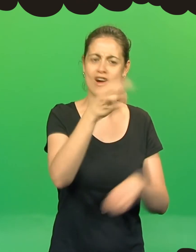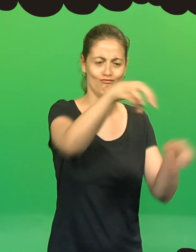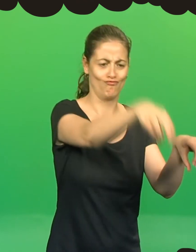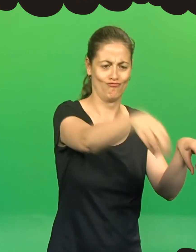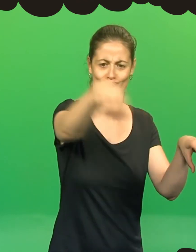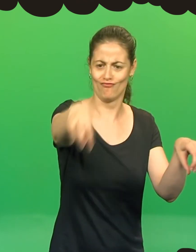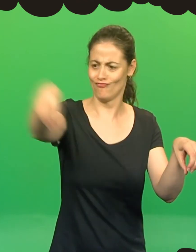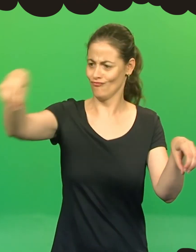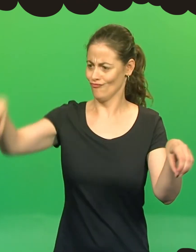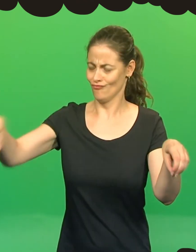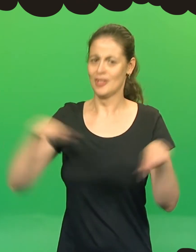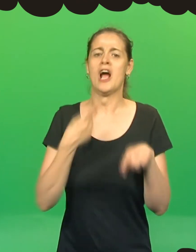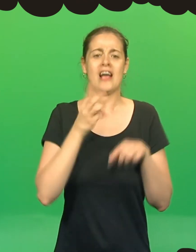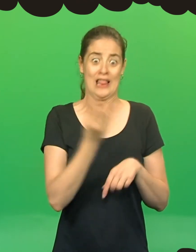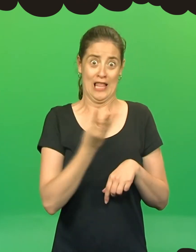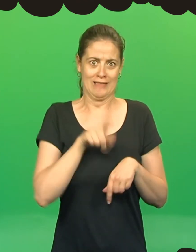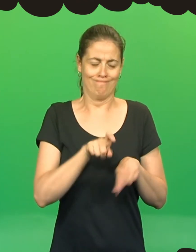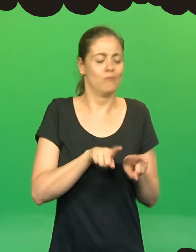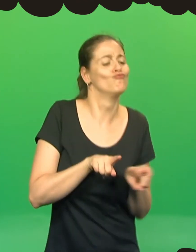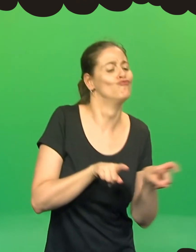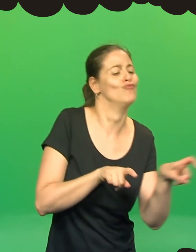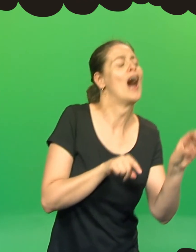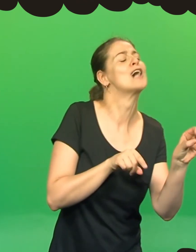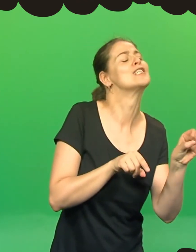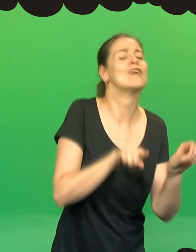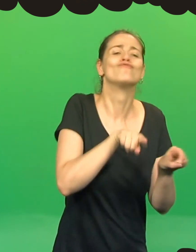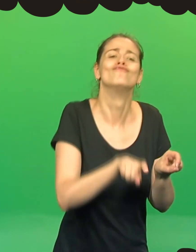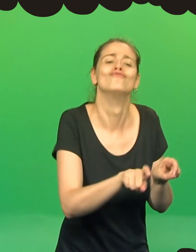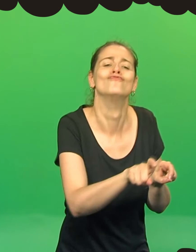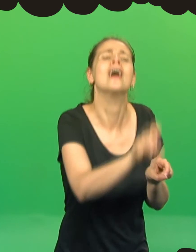Encontraram quatro morangos. E começaram a dar ao dente.